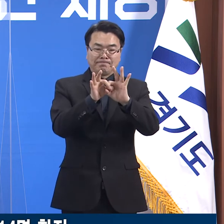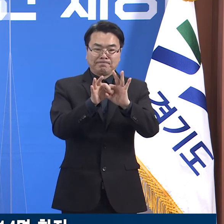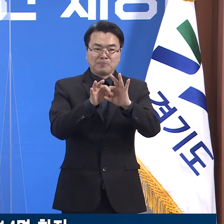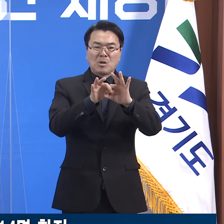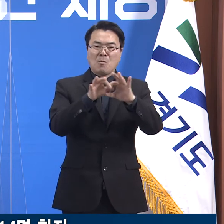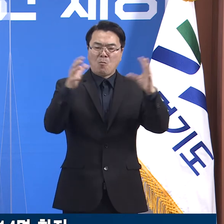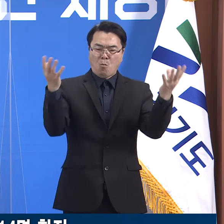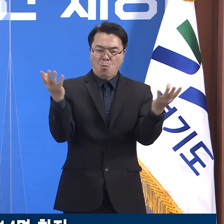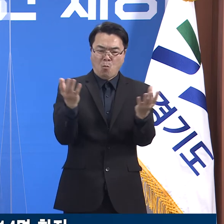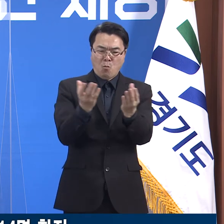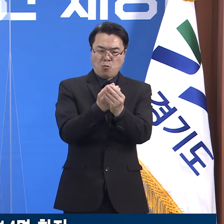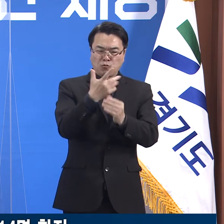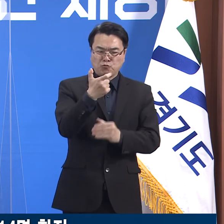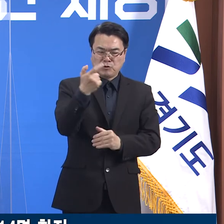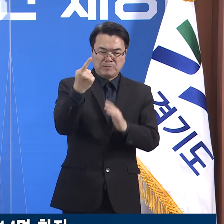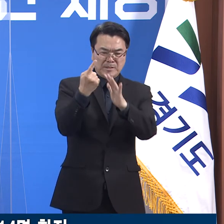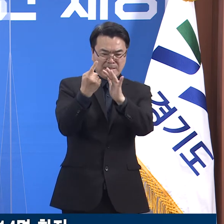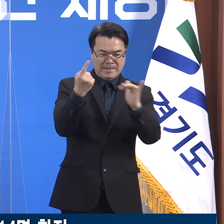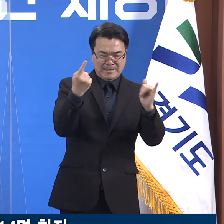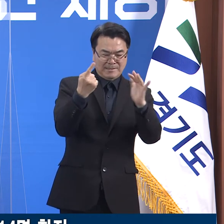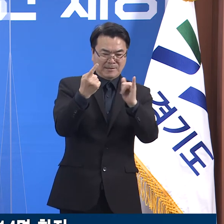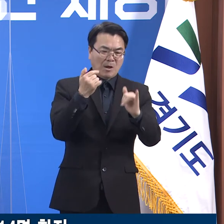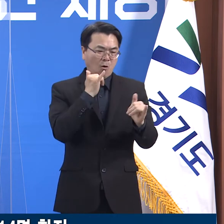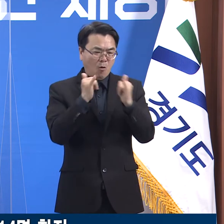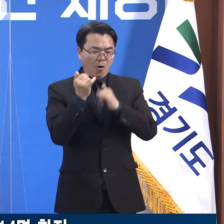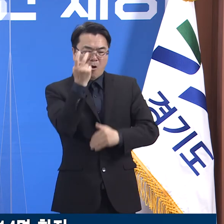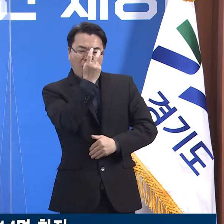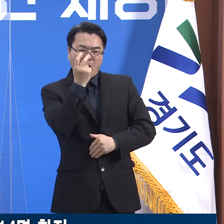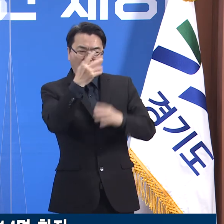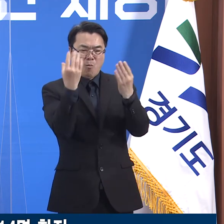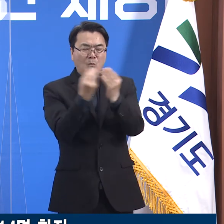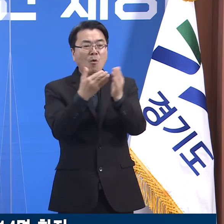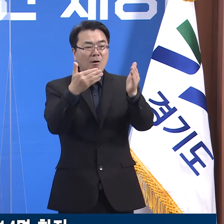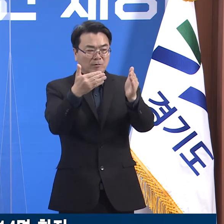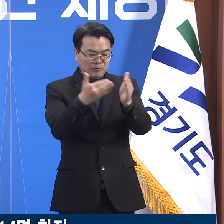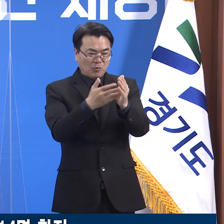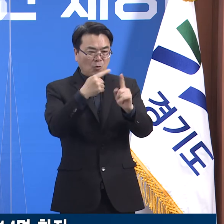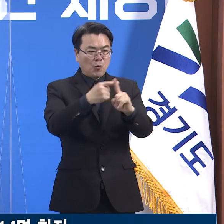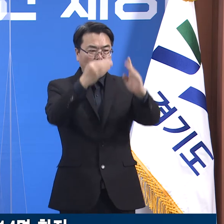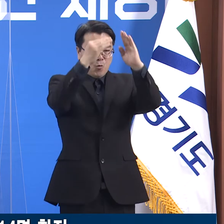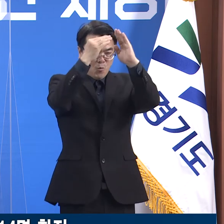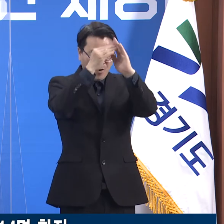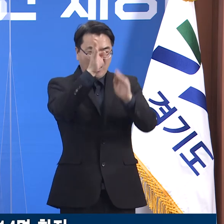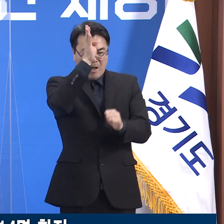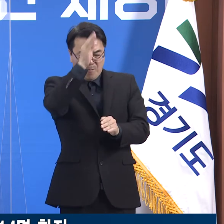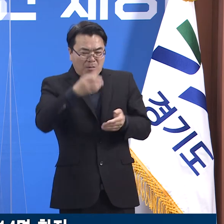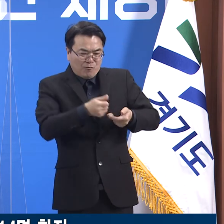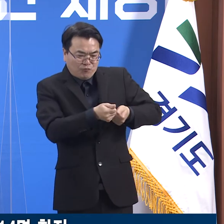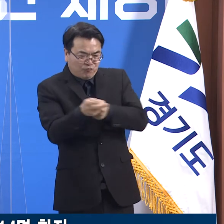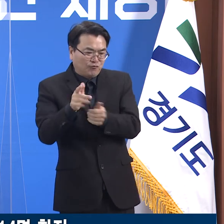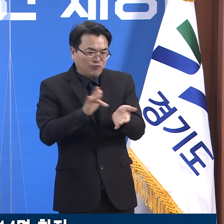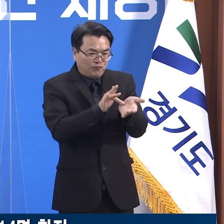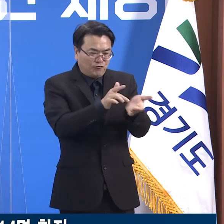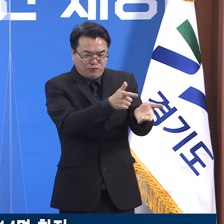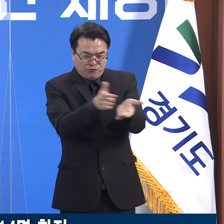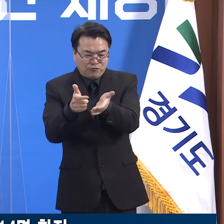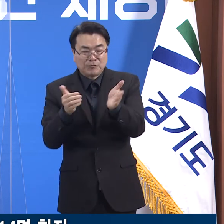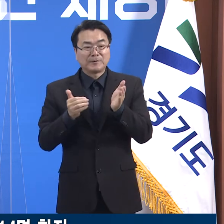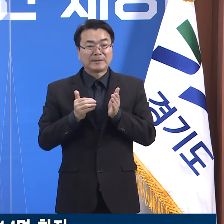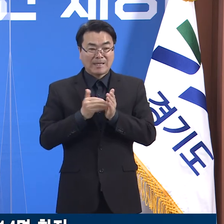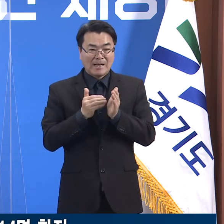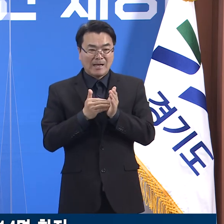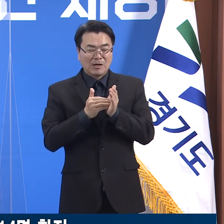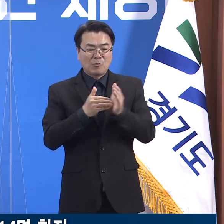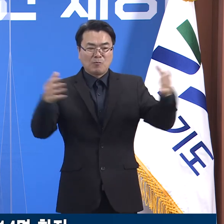61명에게 전원 검사가 완료되었습니다. 교회 전 구역을 소독하고 오는 5월 1일까지 집합금지 명령과